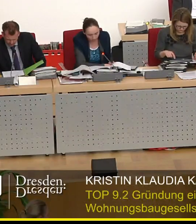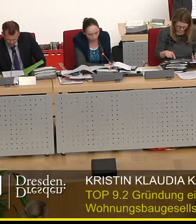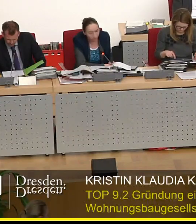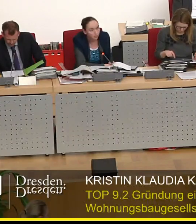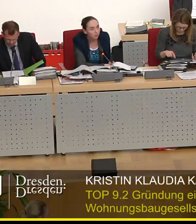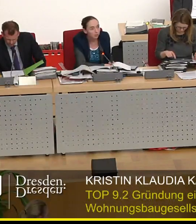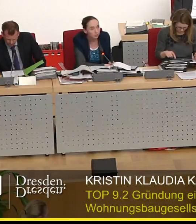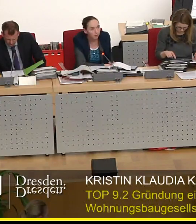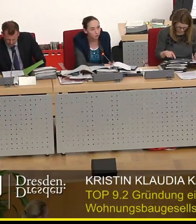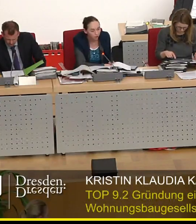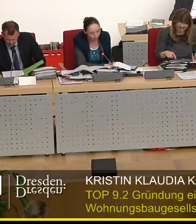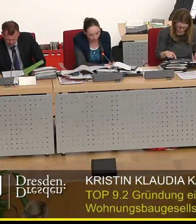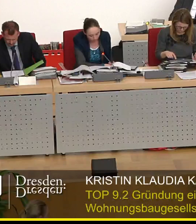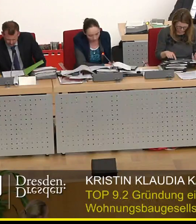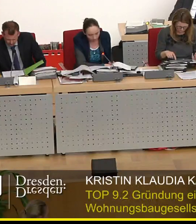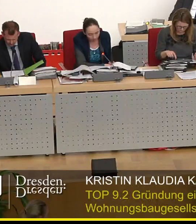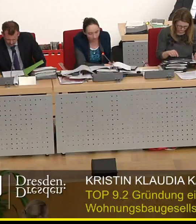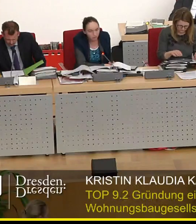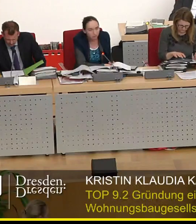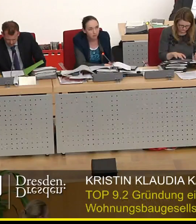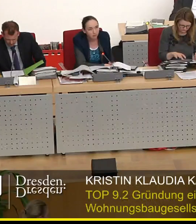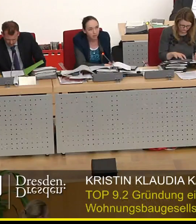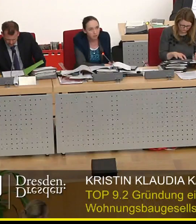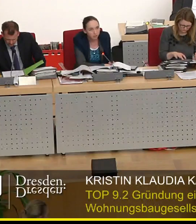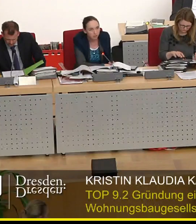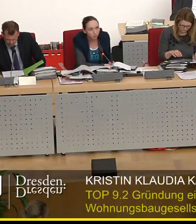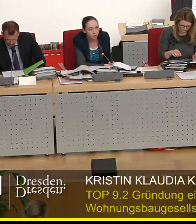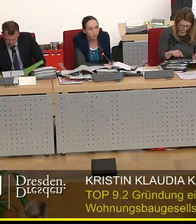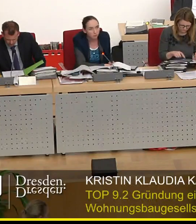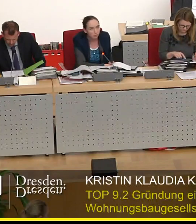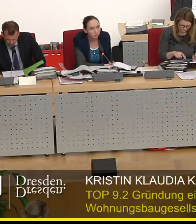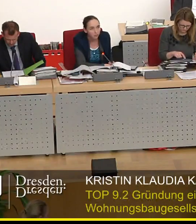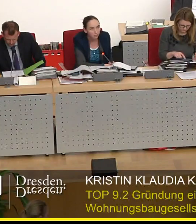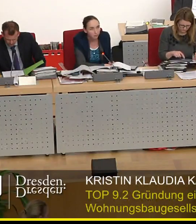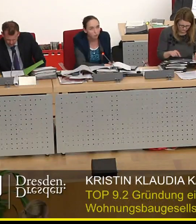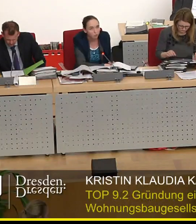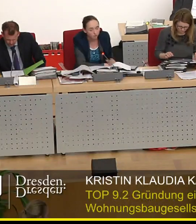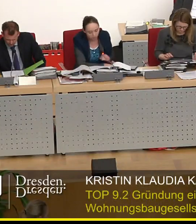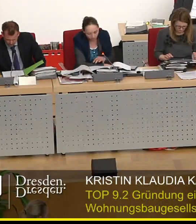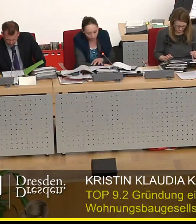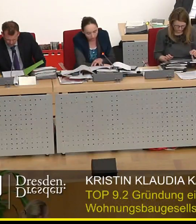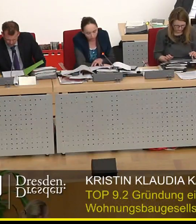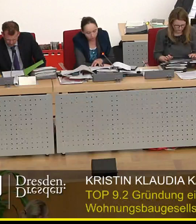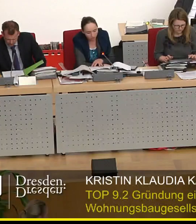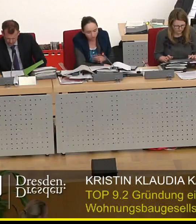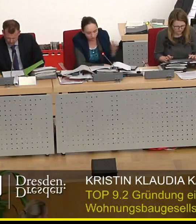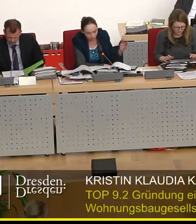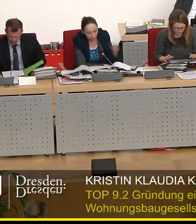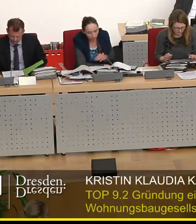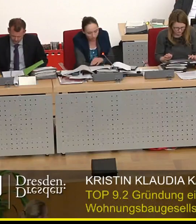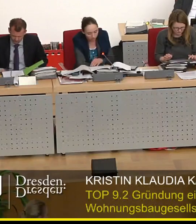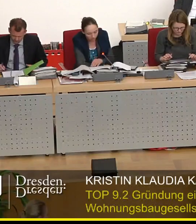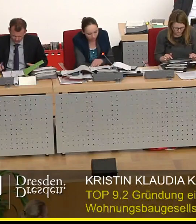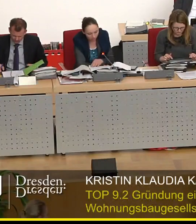mithilfe von Fördergeldern des Freistaates errichtet in den Jahren 2017 bis 2019. Hier plant